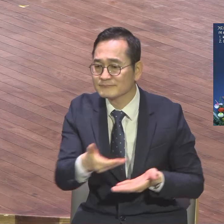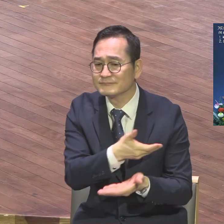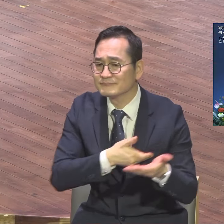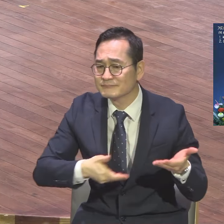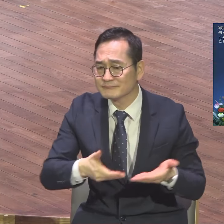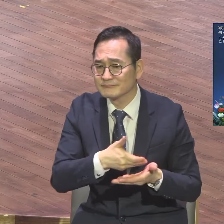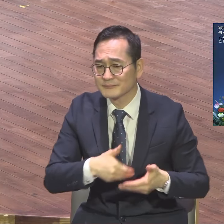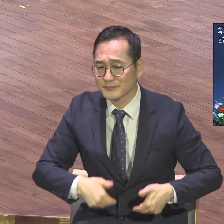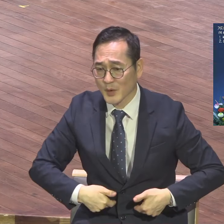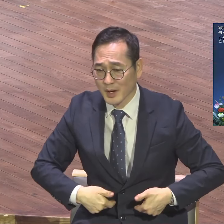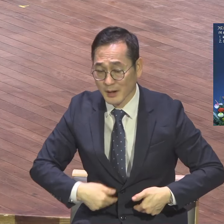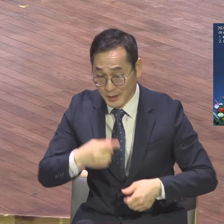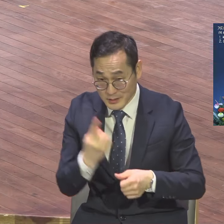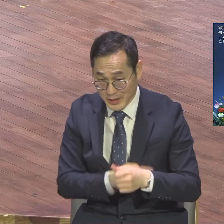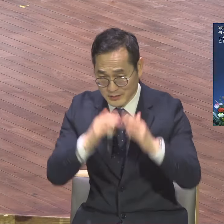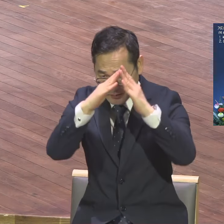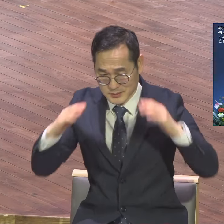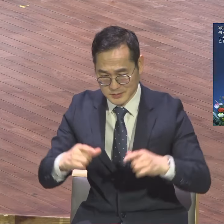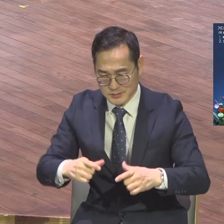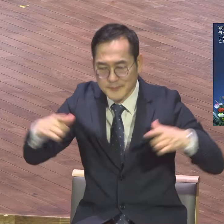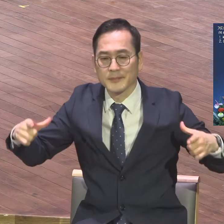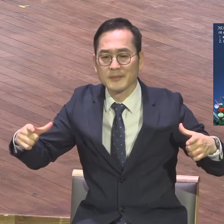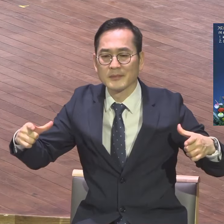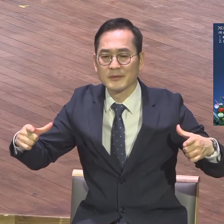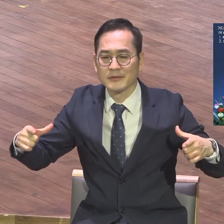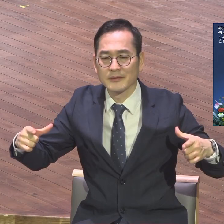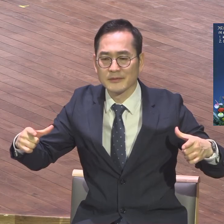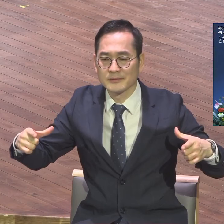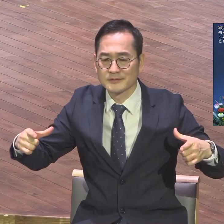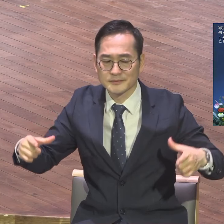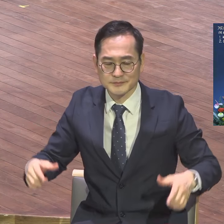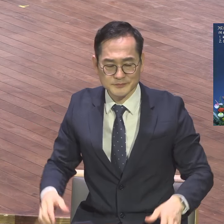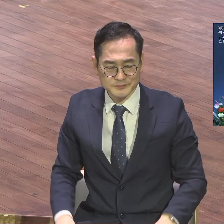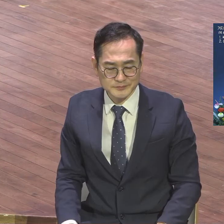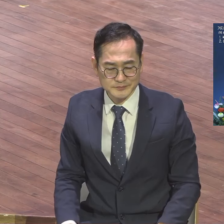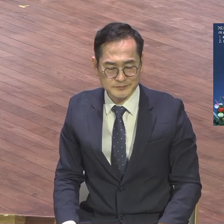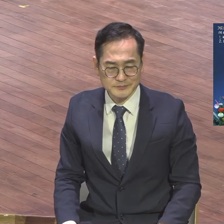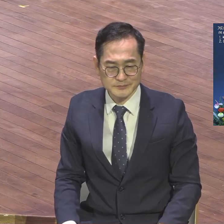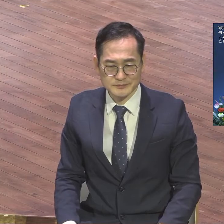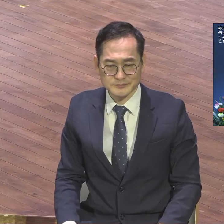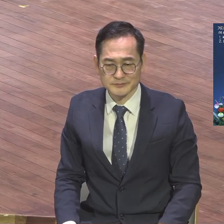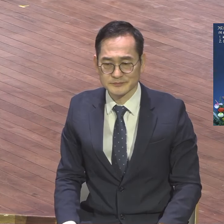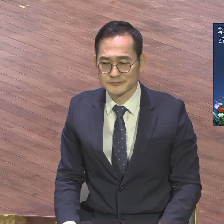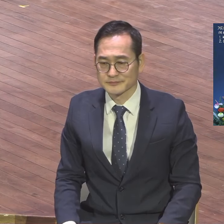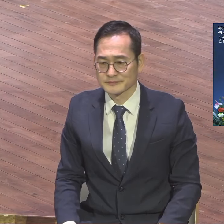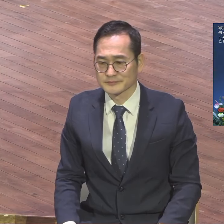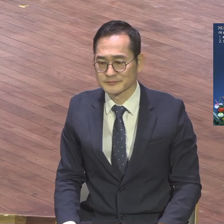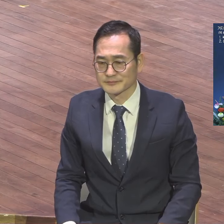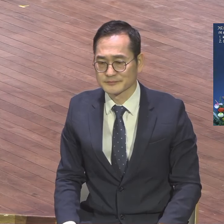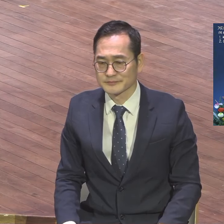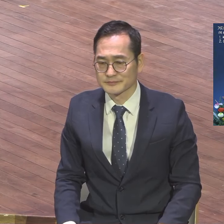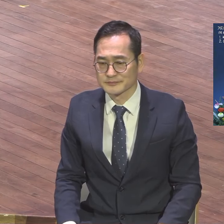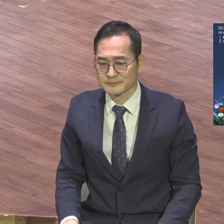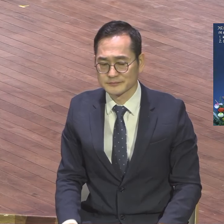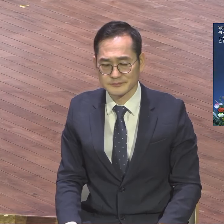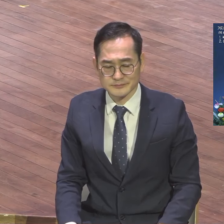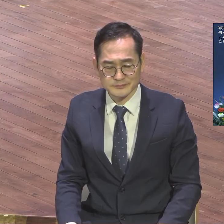넓혀지는 응답을 받아라. 영적으로 다 넓혀지는 응답. 사람이 어디 가면요. 막 몰려오면